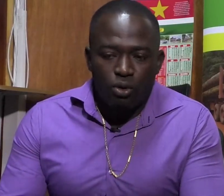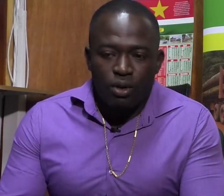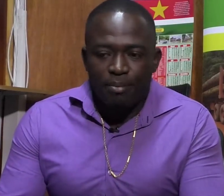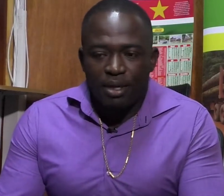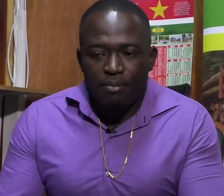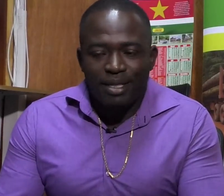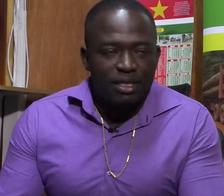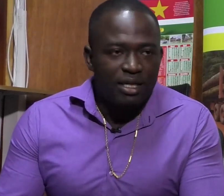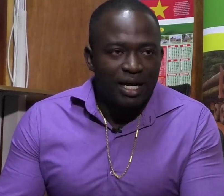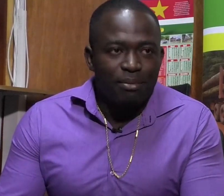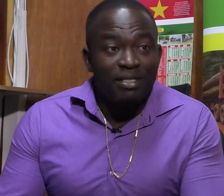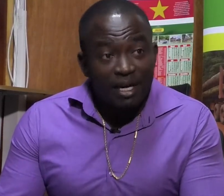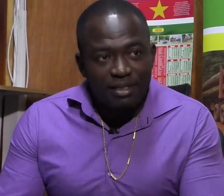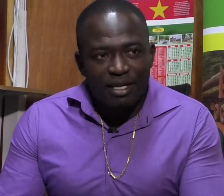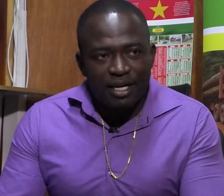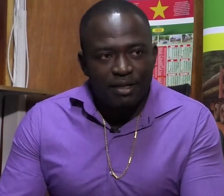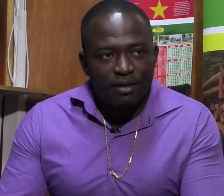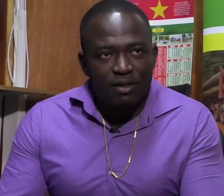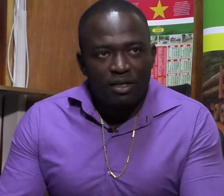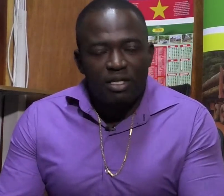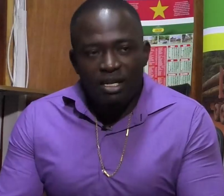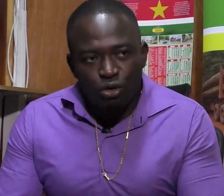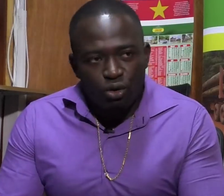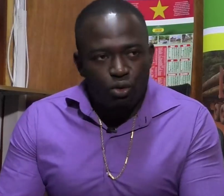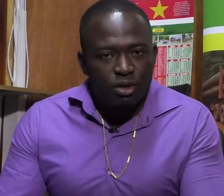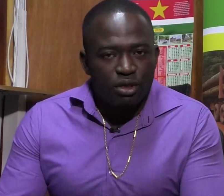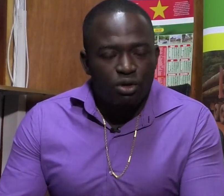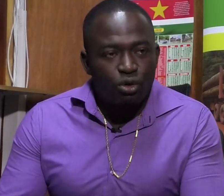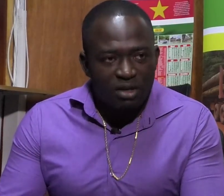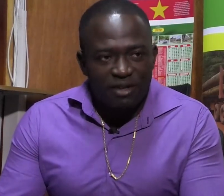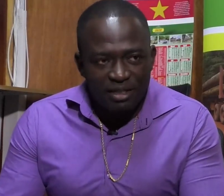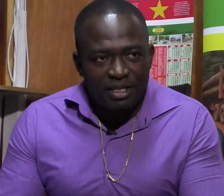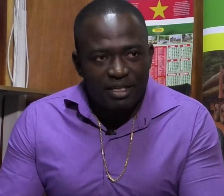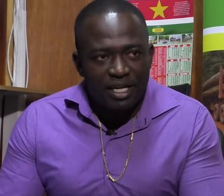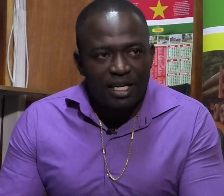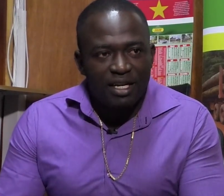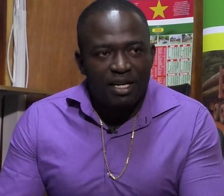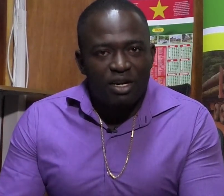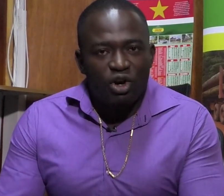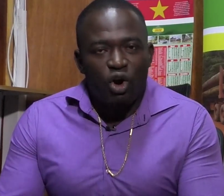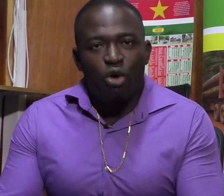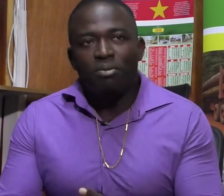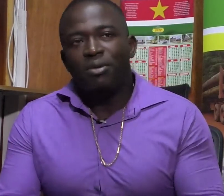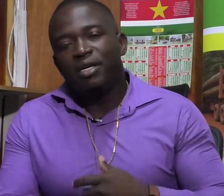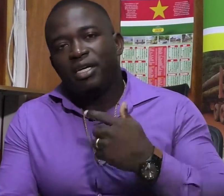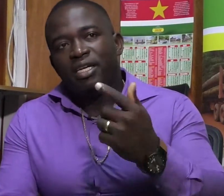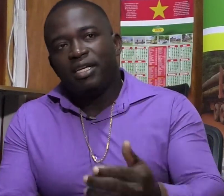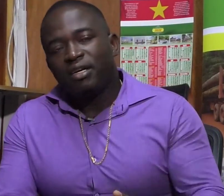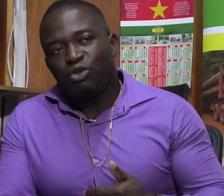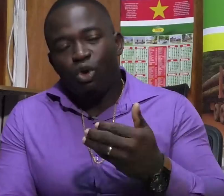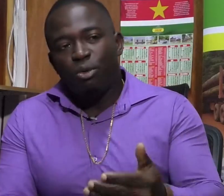maar ook heb je mensen die de administratie draaien. Die moeten ook goed gefaciliteerd zijn om